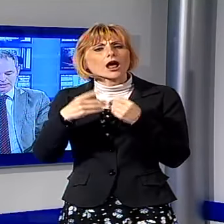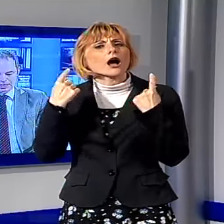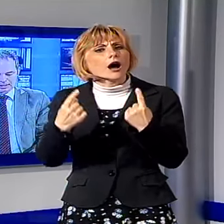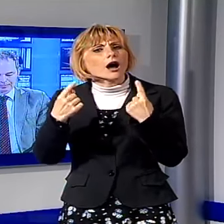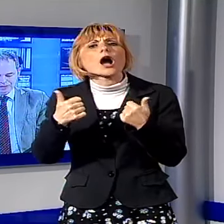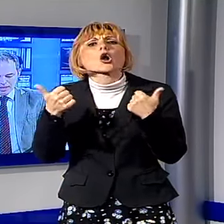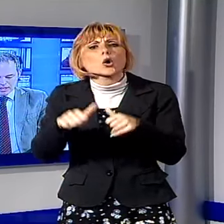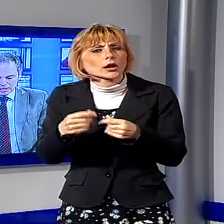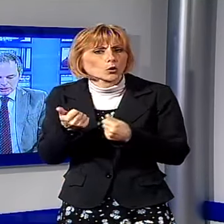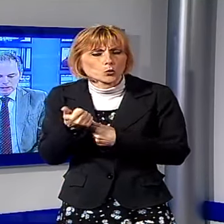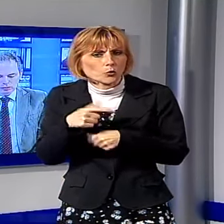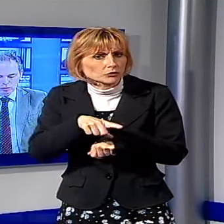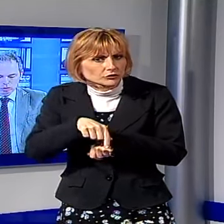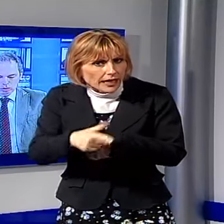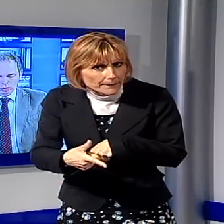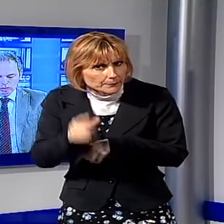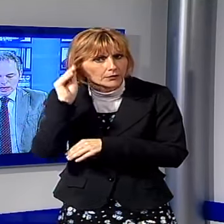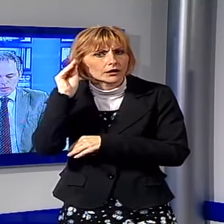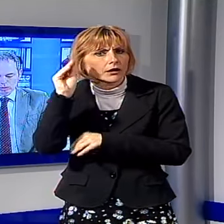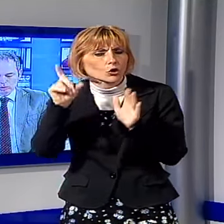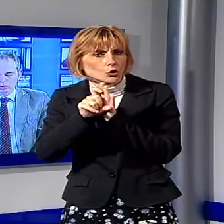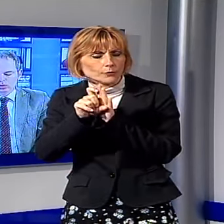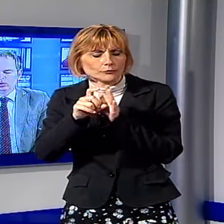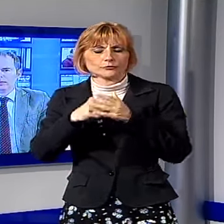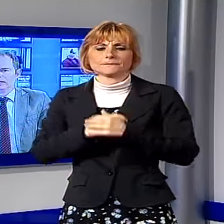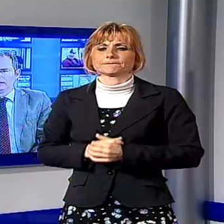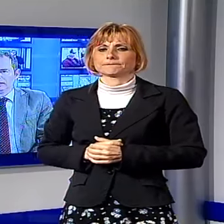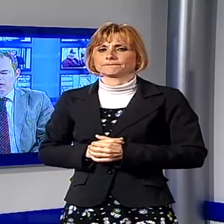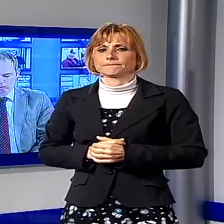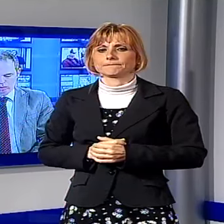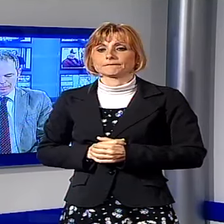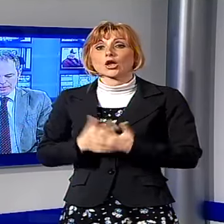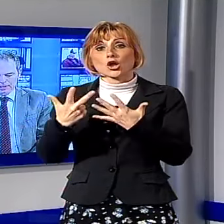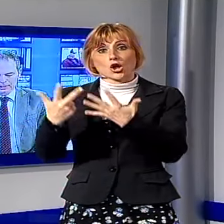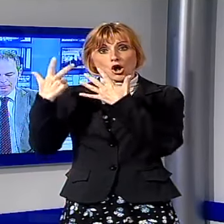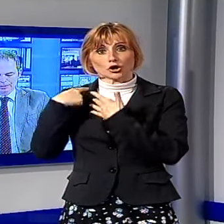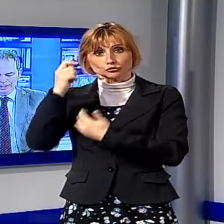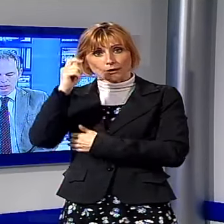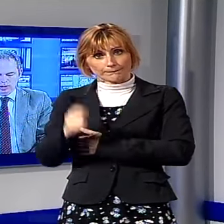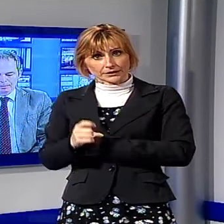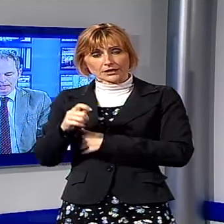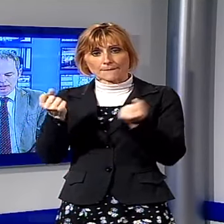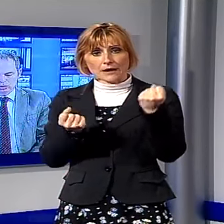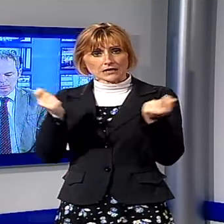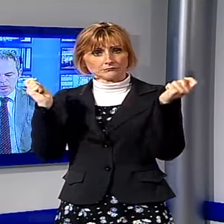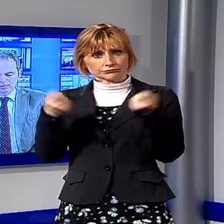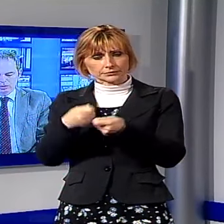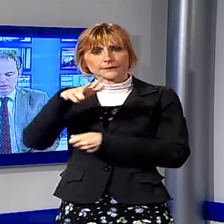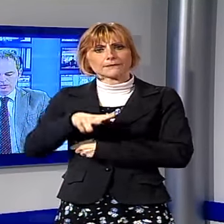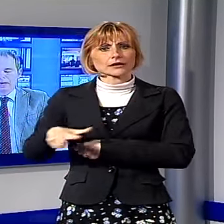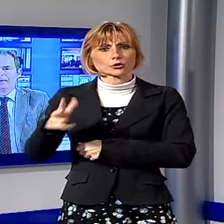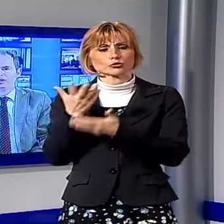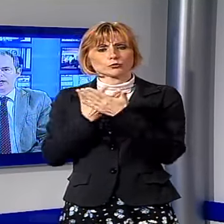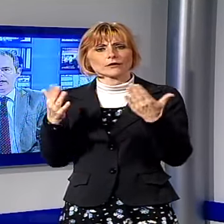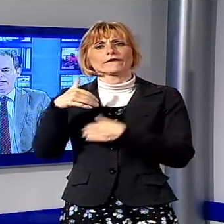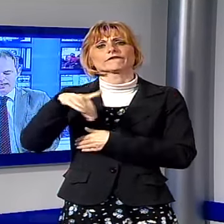aspettare. E c'è stato il furto di un'auto lo scorso martedì 8 aprile, nel pomeriggio al parcheggio pubblico